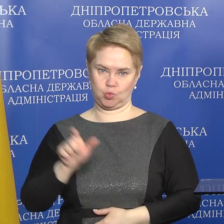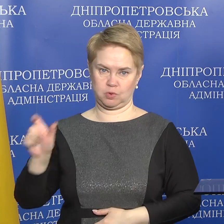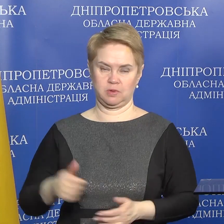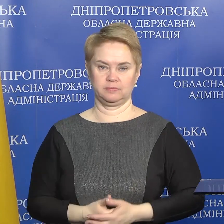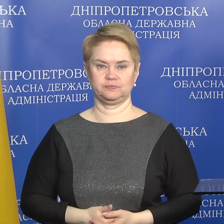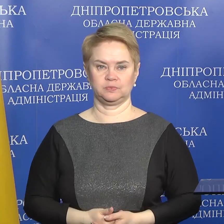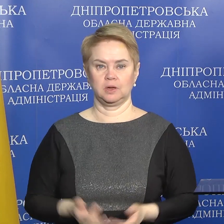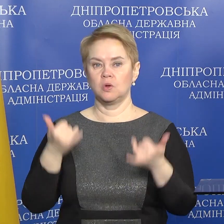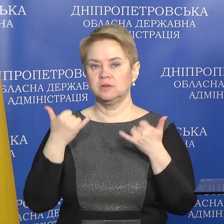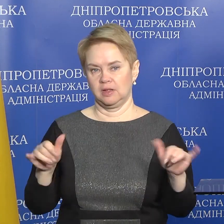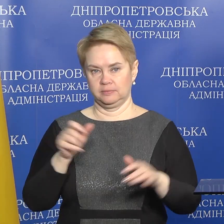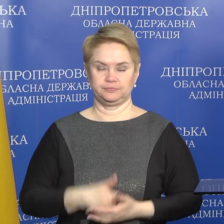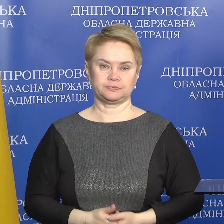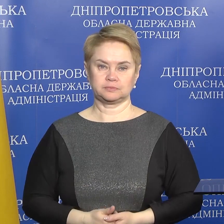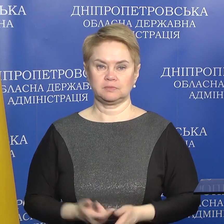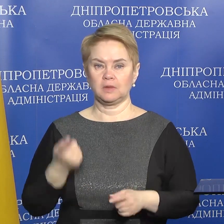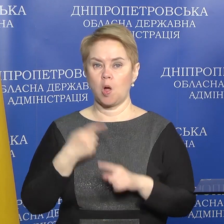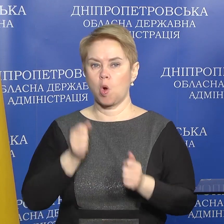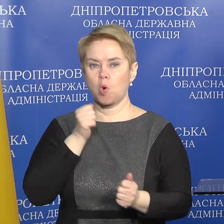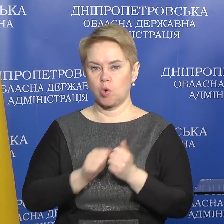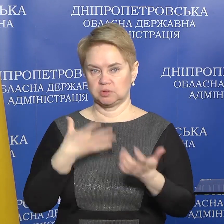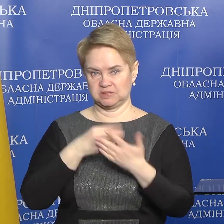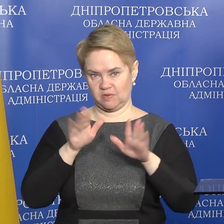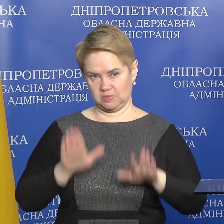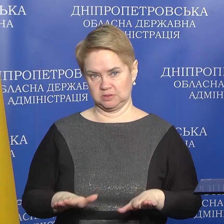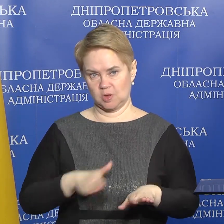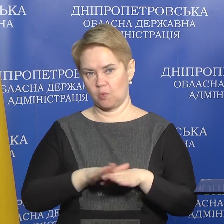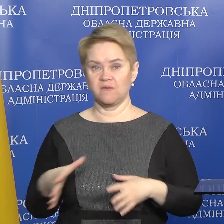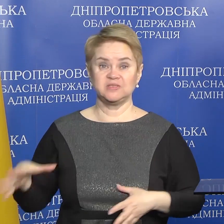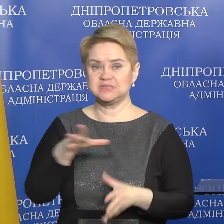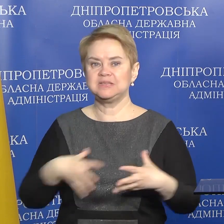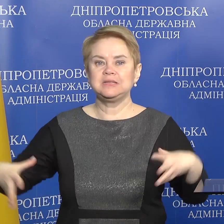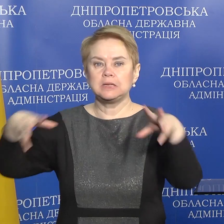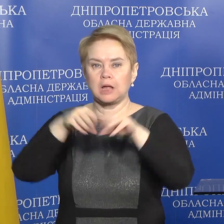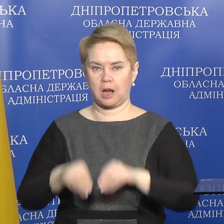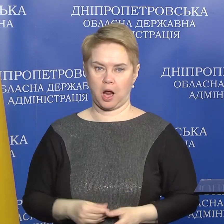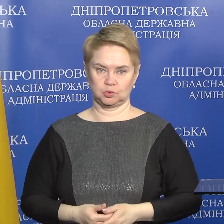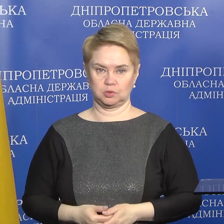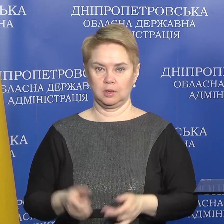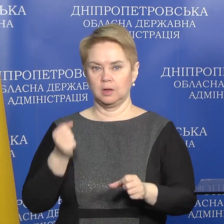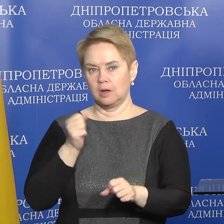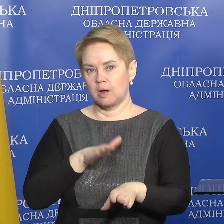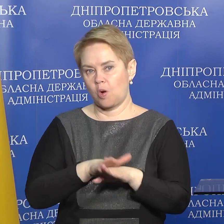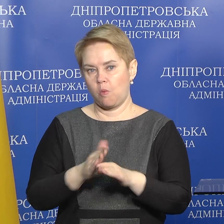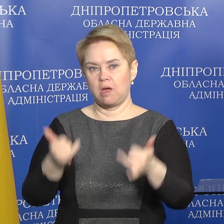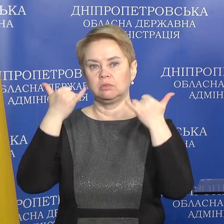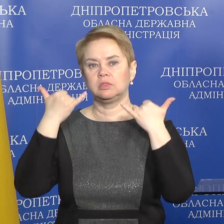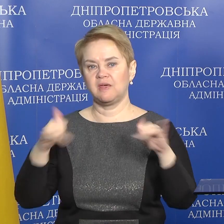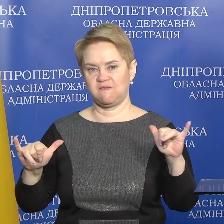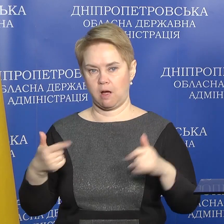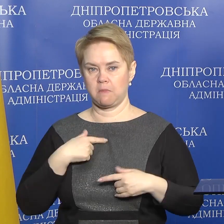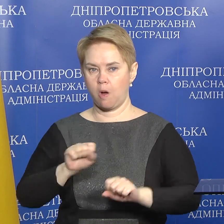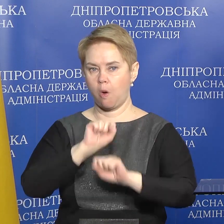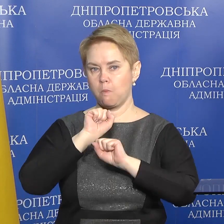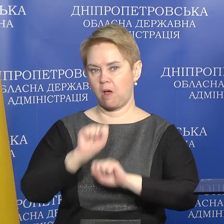кожен на своєму місці роблять, всі разом роблять просто дива, коли ми тут